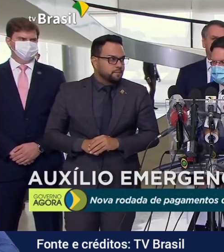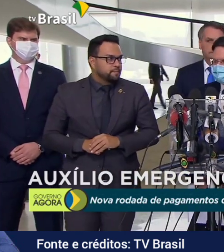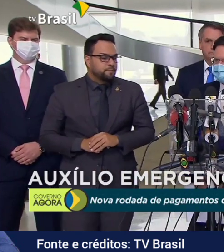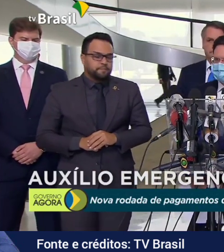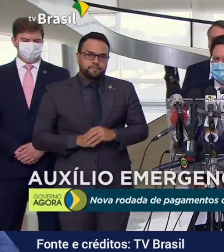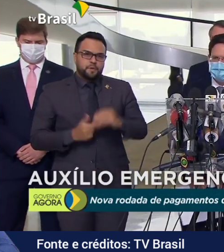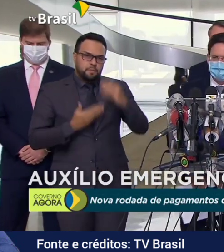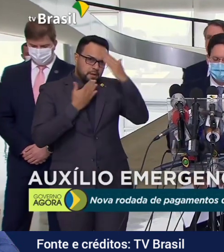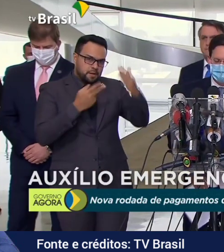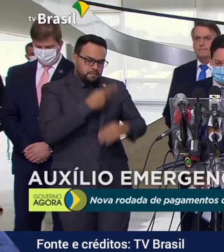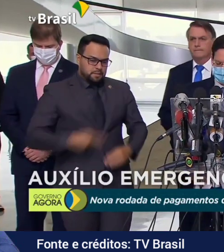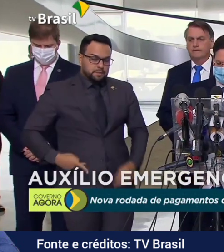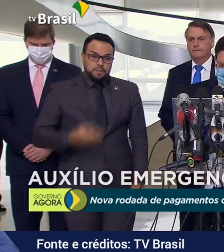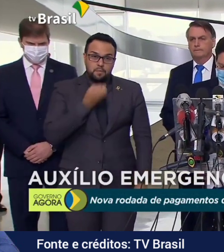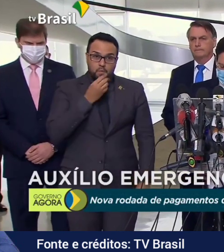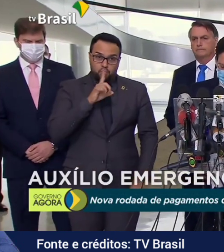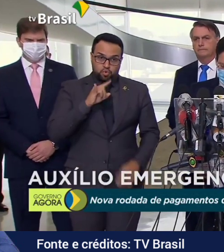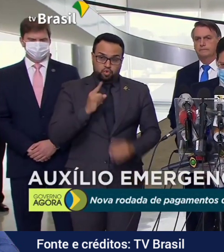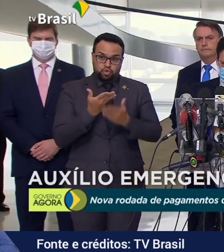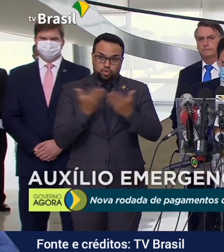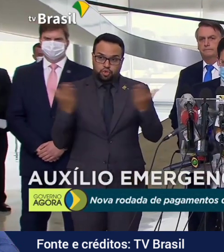Obrigado, presidente. Bom dia a todos.